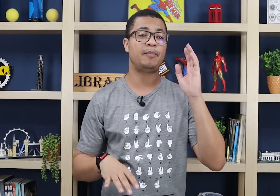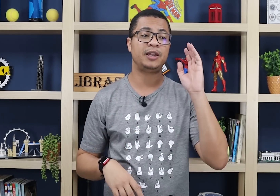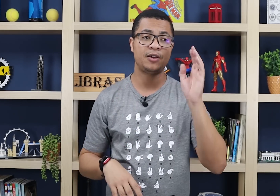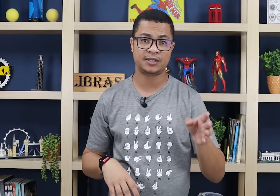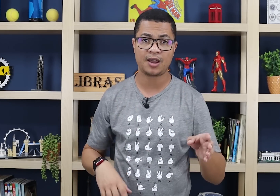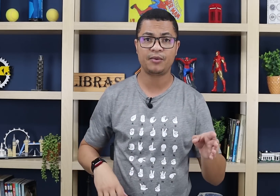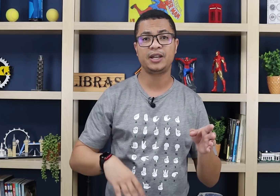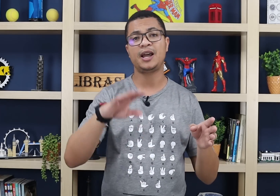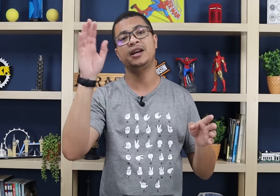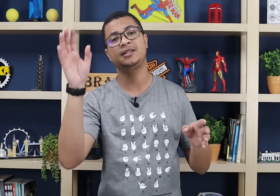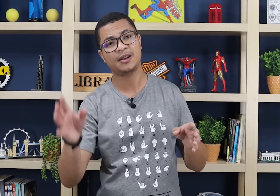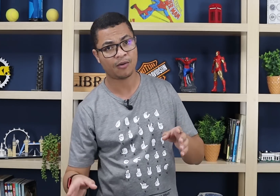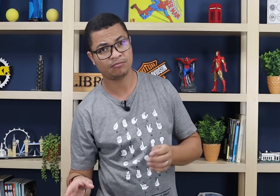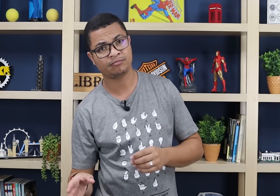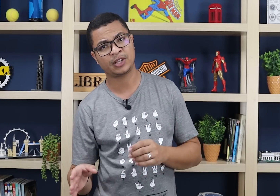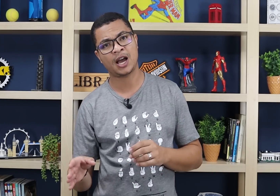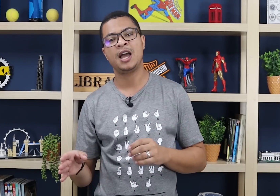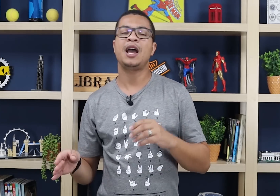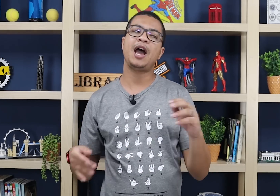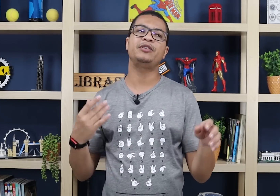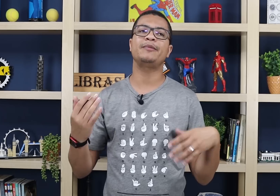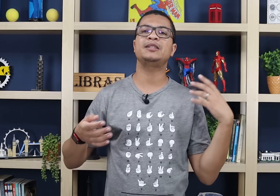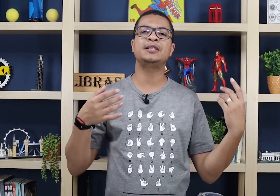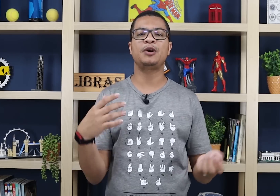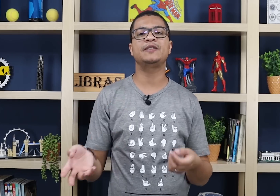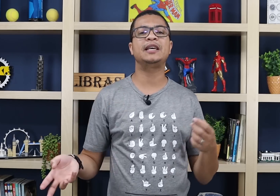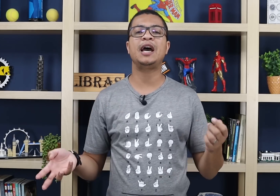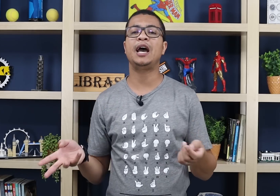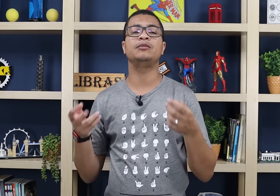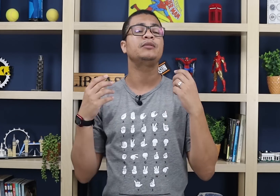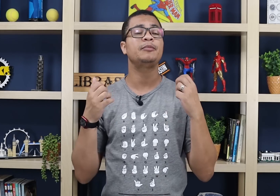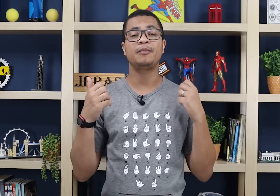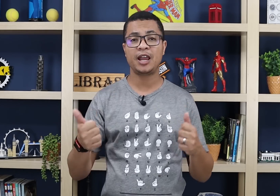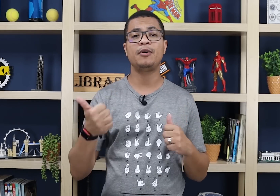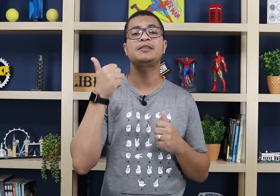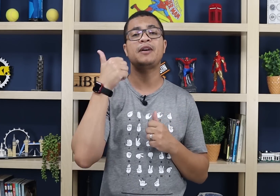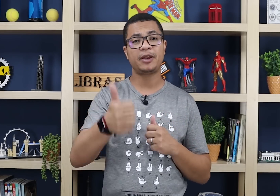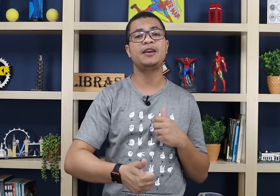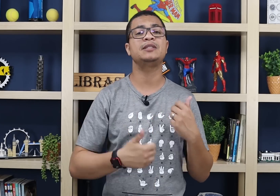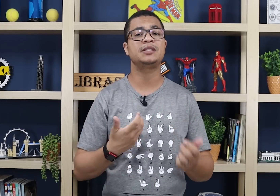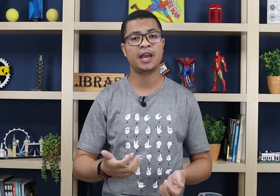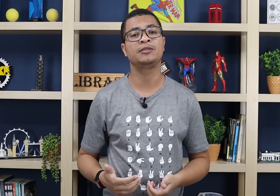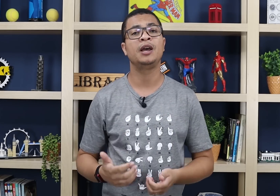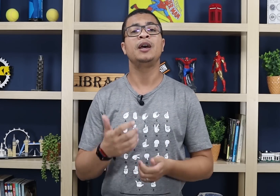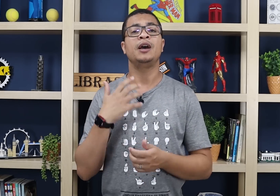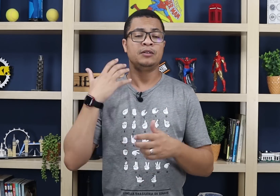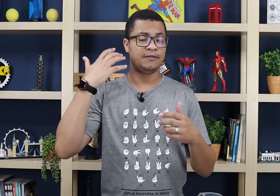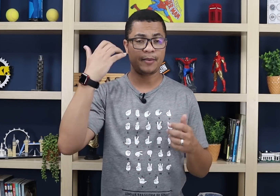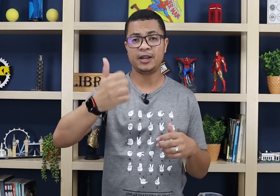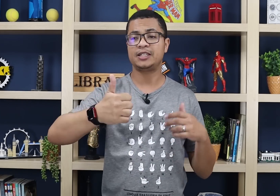aprender o sinal e treinar aquele sinal, tá? Ah, Rodrigo, mas às vezes eu posso fazer errado. Não tem problema, você vai aprender a fazer certo. Você vai aprender,